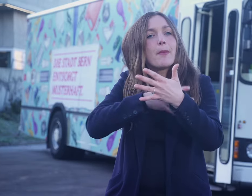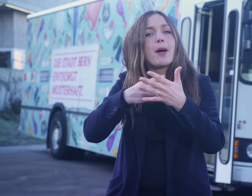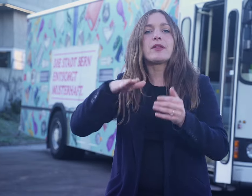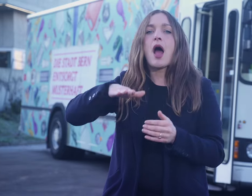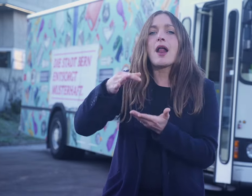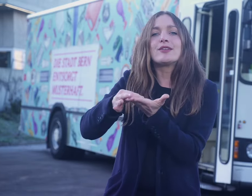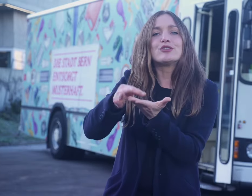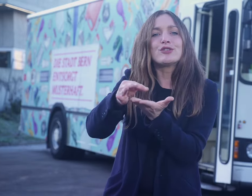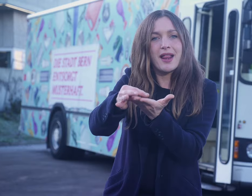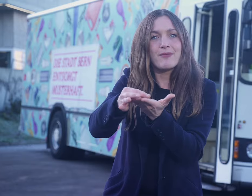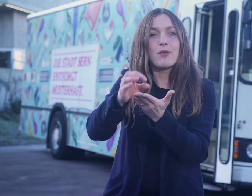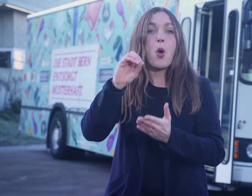Fahrplan und Haltestellen